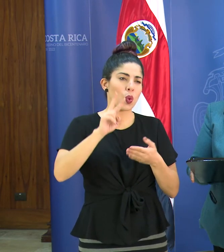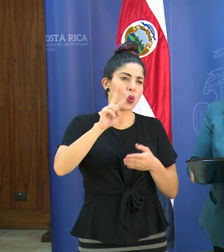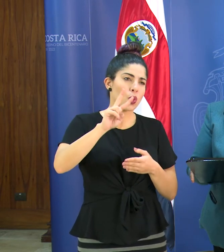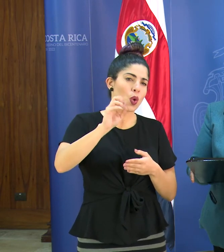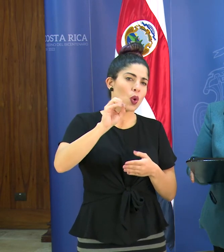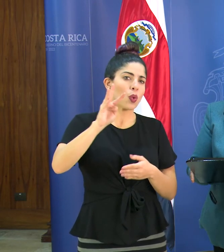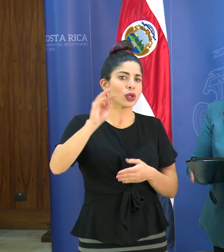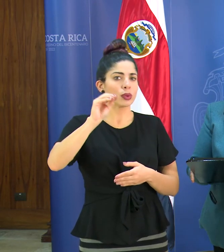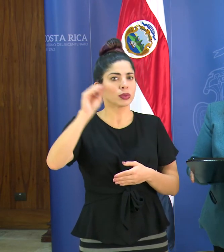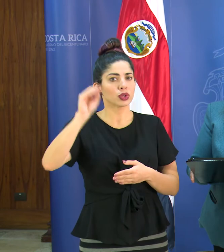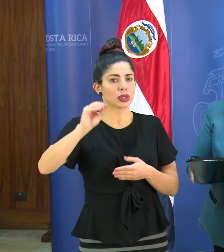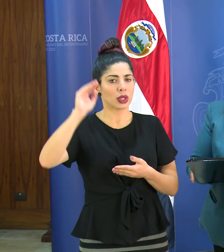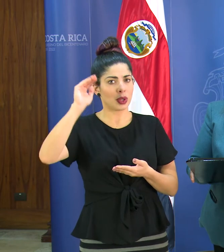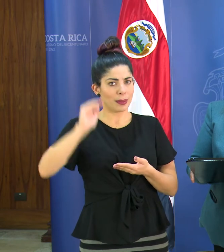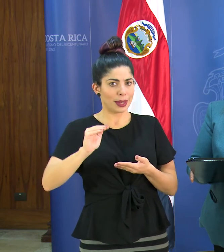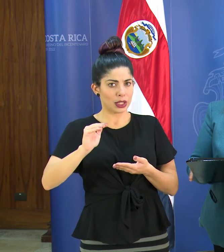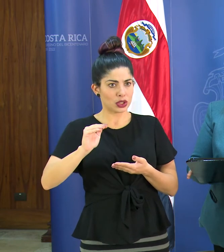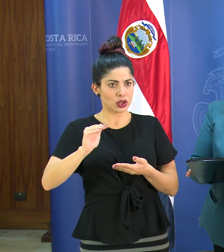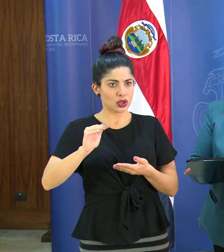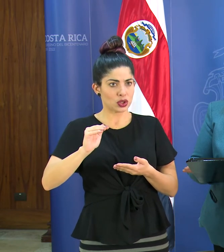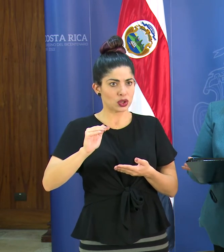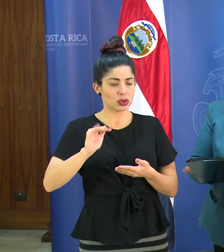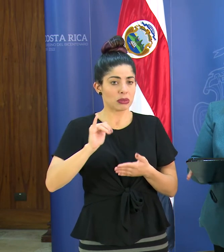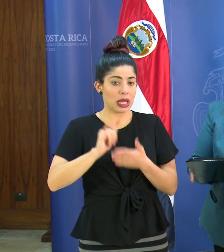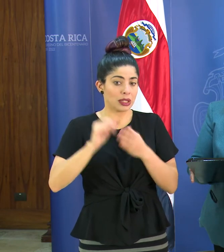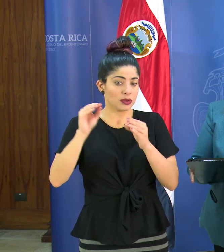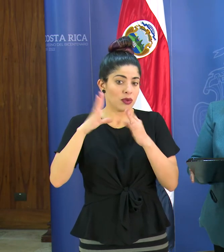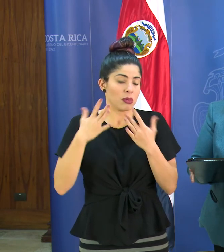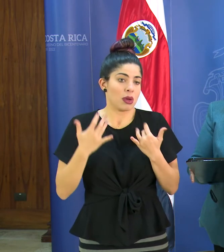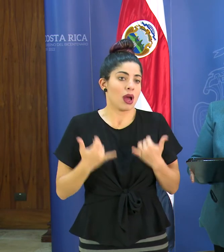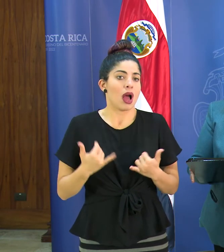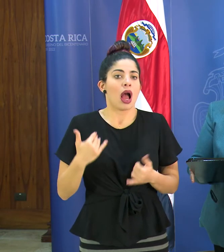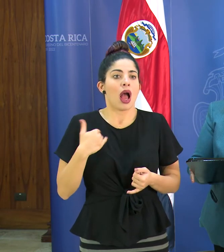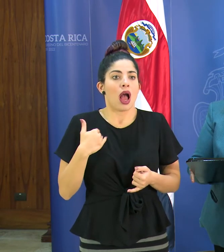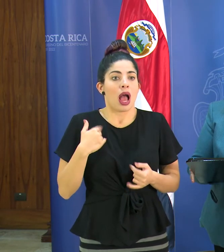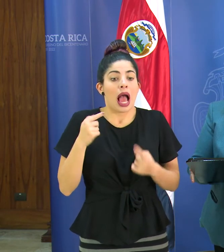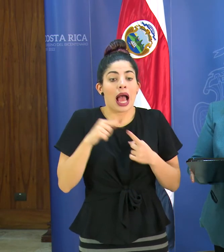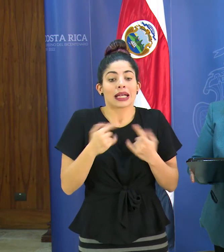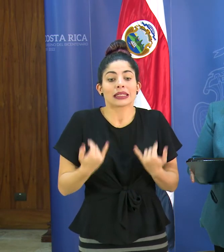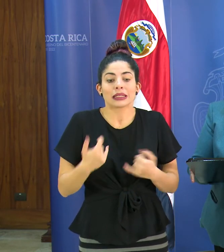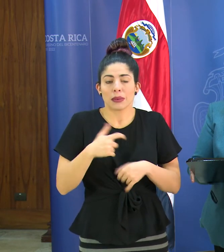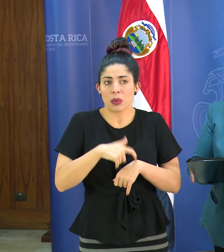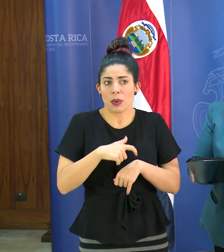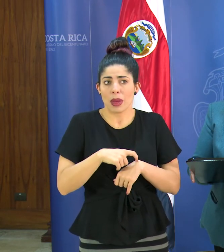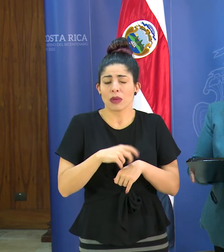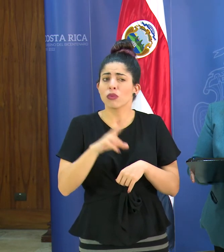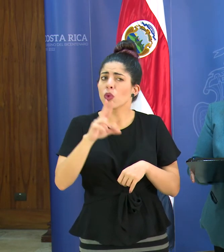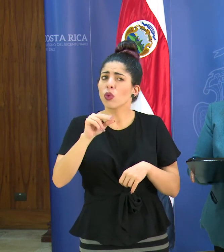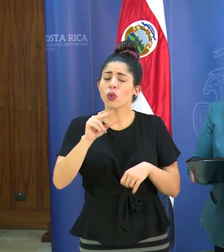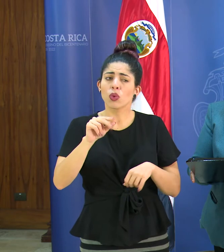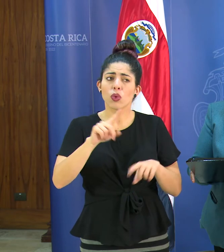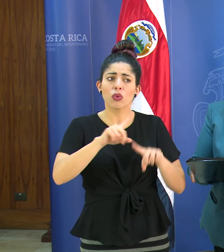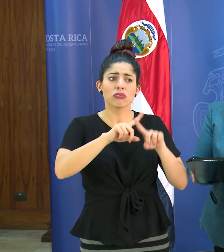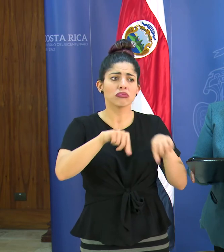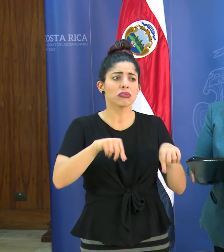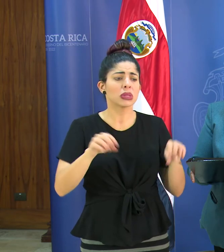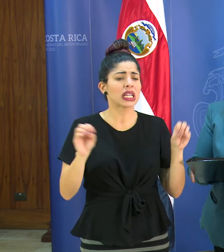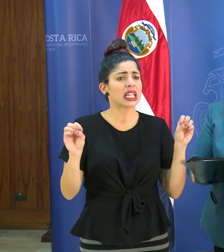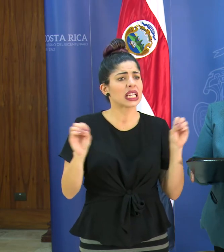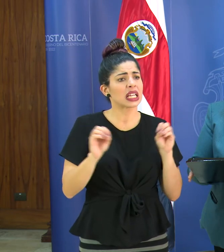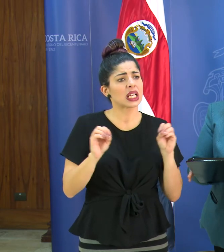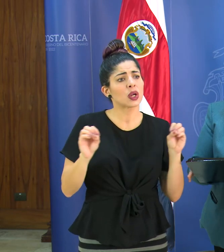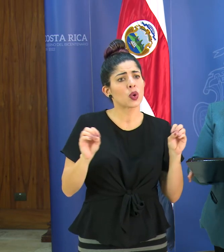cuatro por ciento ese es el dato que tenemos hasta la fecha no se han cancelado ningún